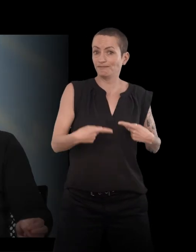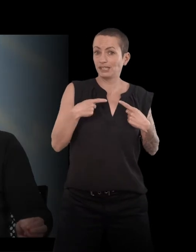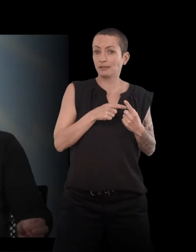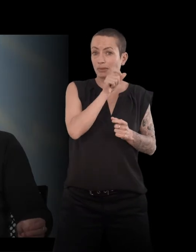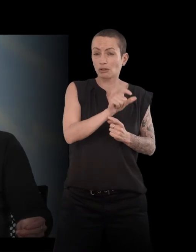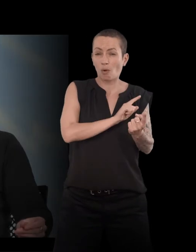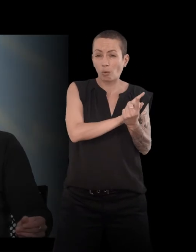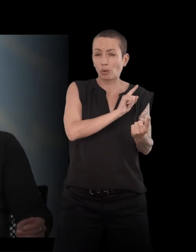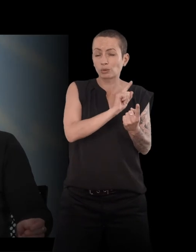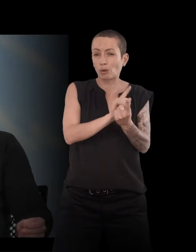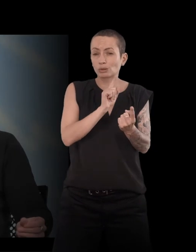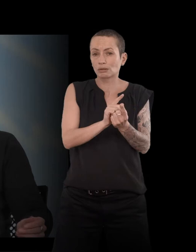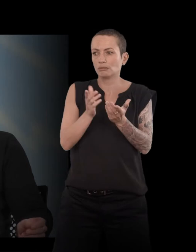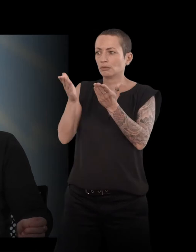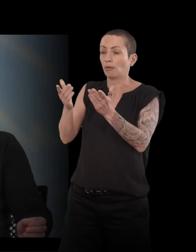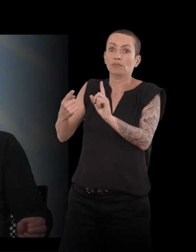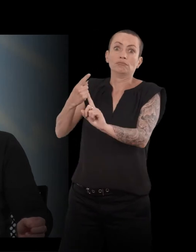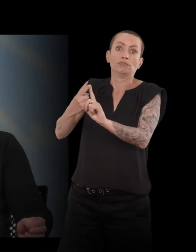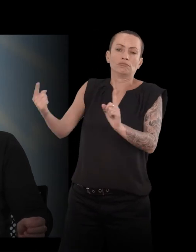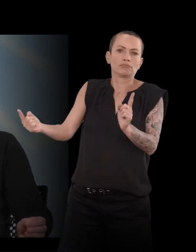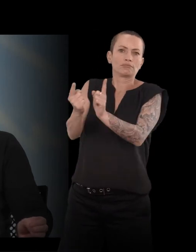majeure. Et vous avez réalisé avec lui le récit d'Elys Island.